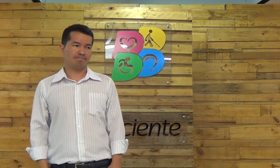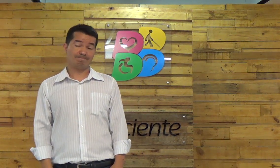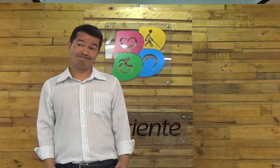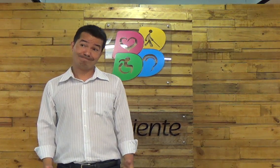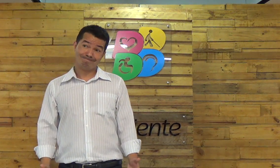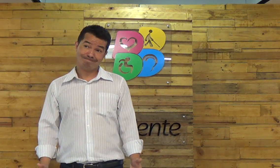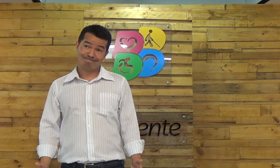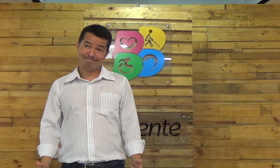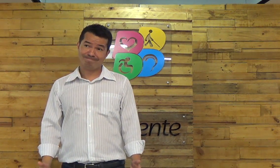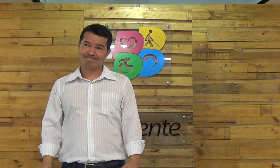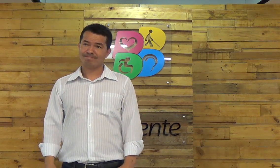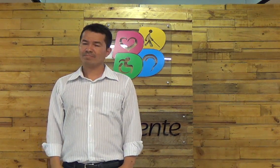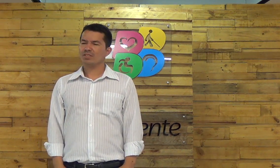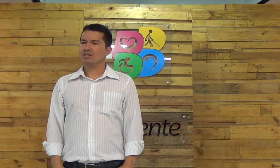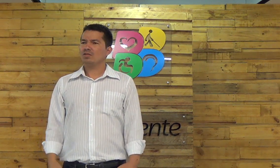pensamentos começam a se atrofiar também